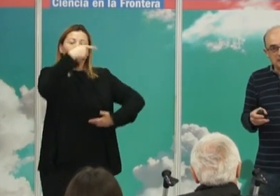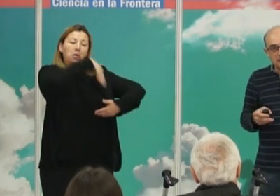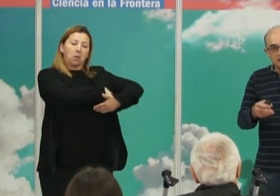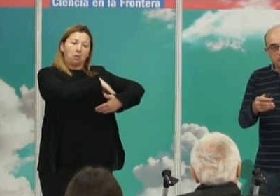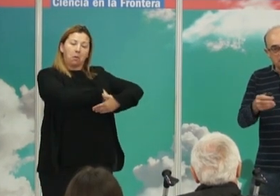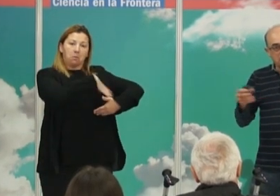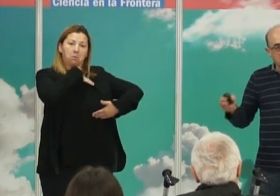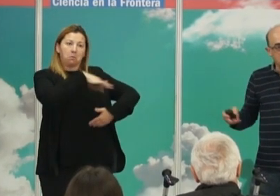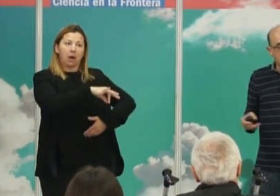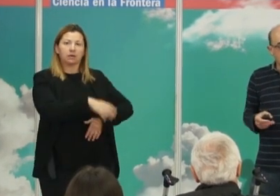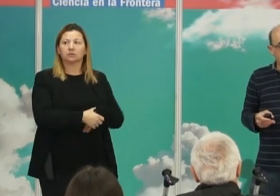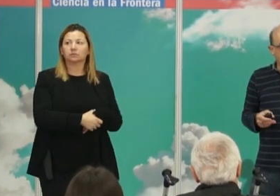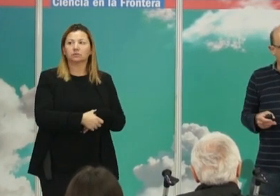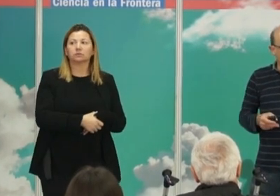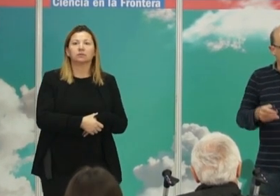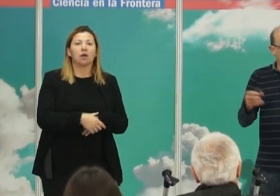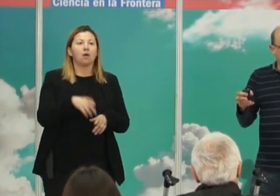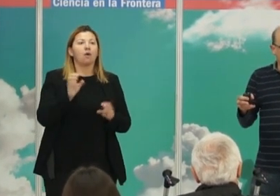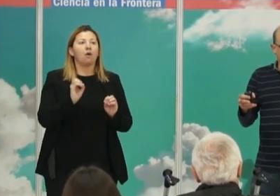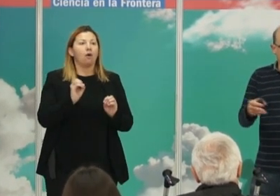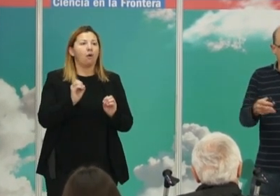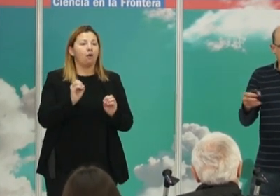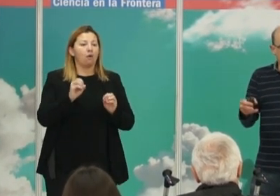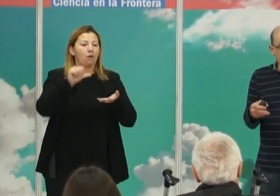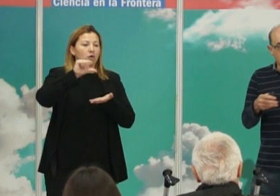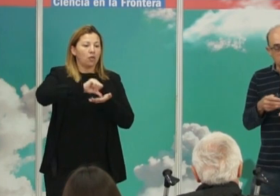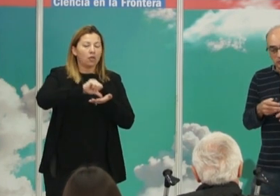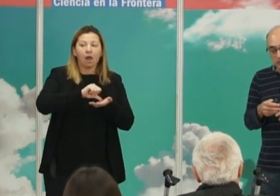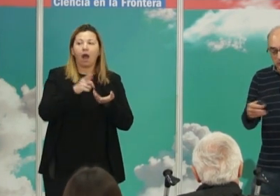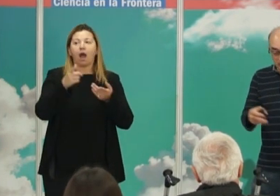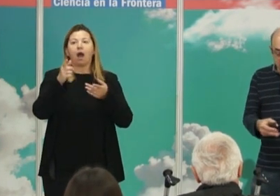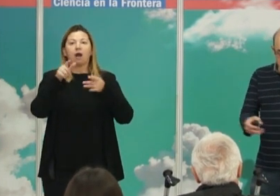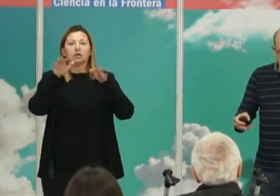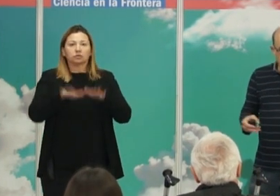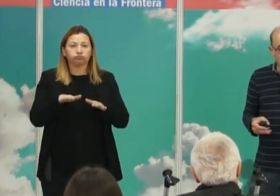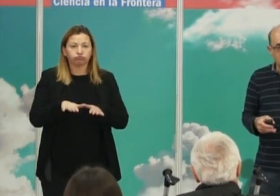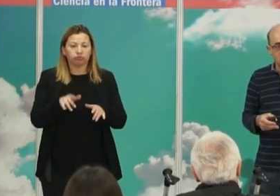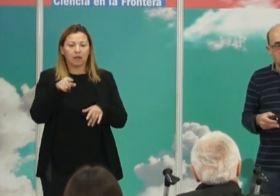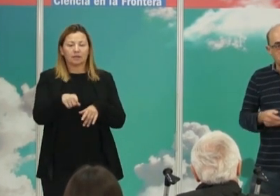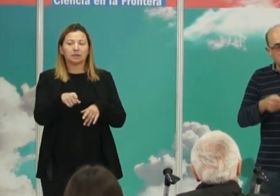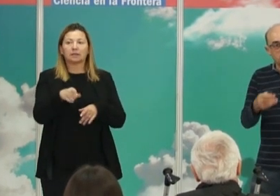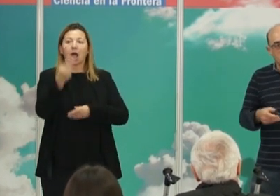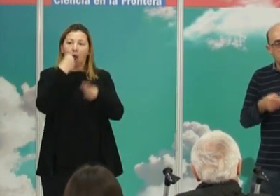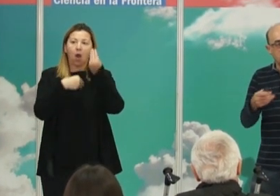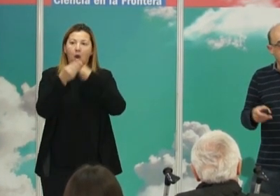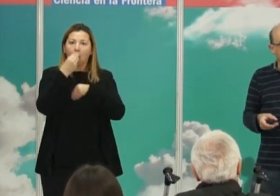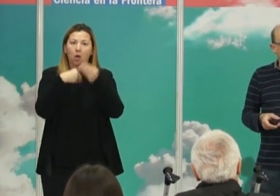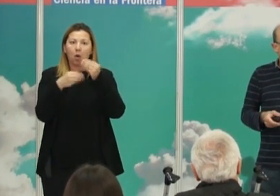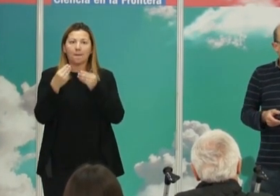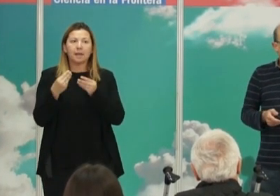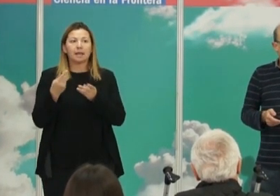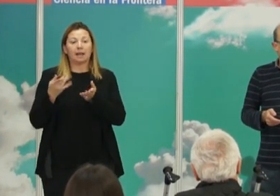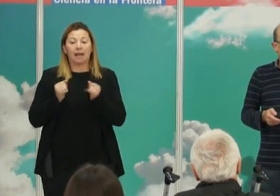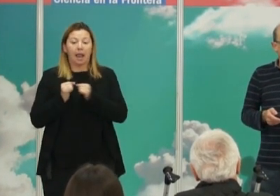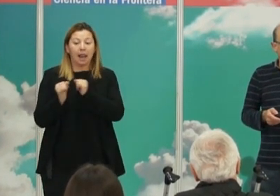necesidad de fortificar tu ciudad, tus asentamientos, guardar estos excedentes y, por tanto, eso genera